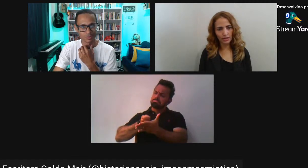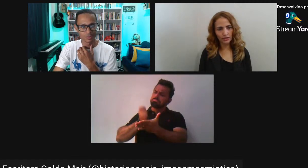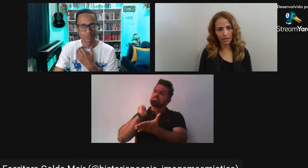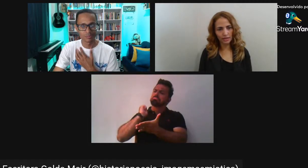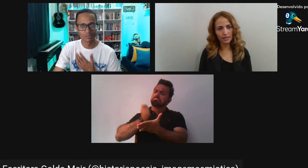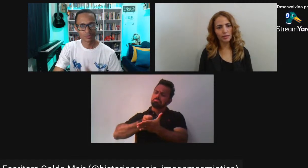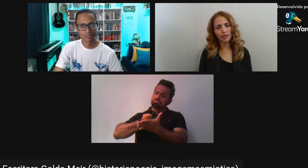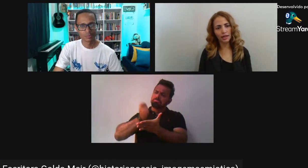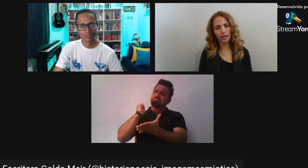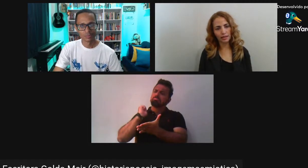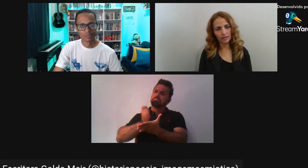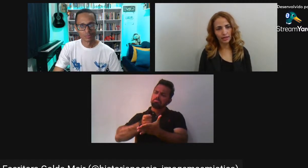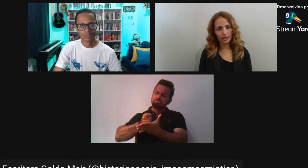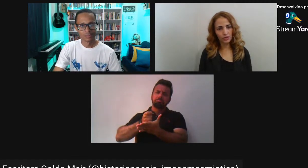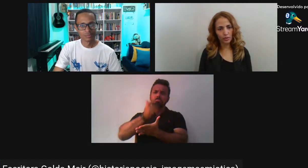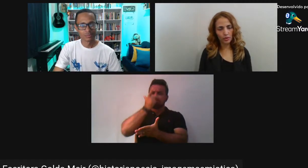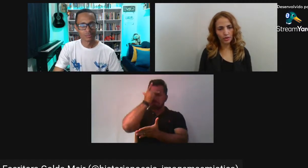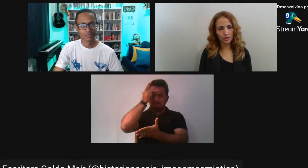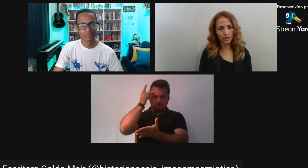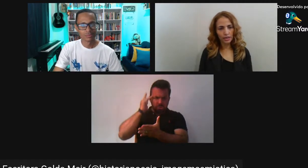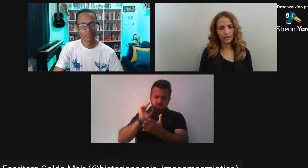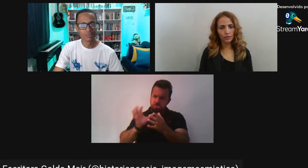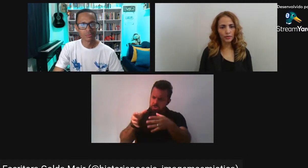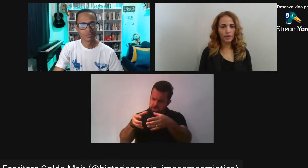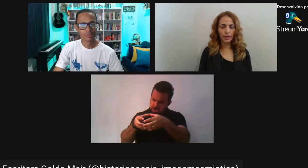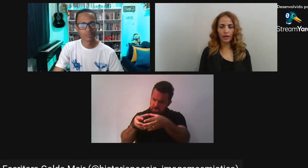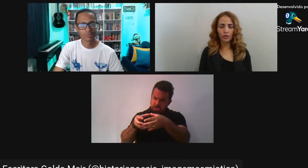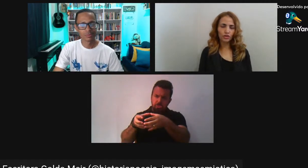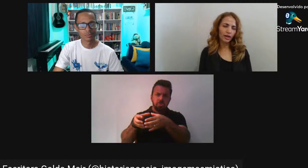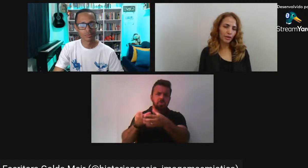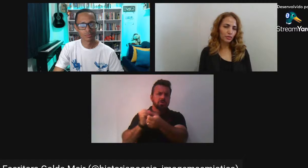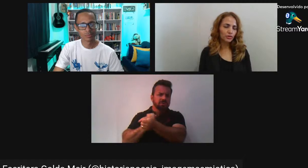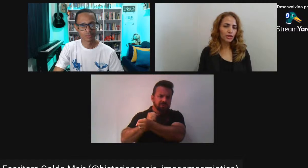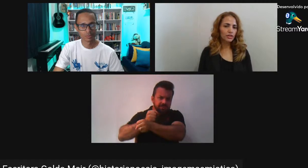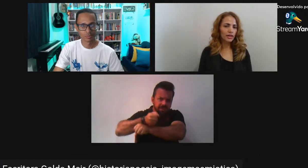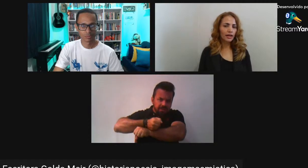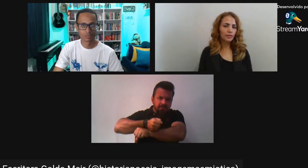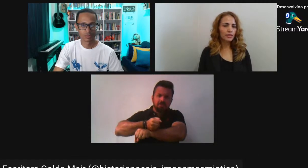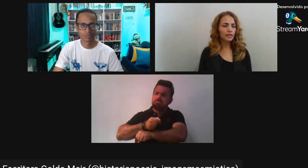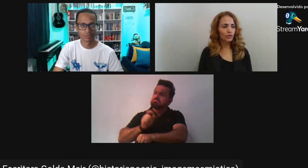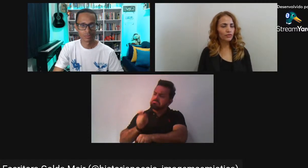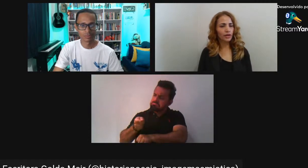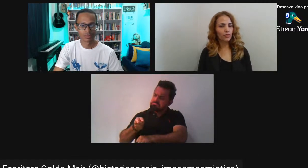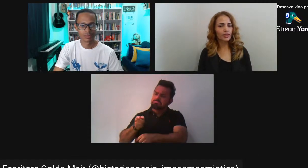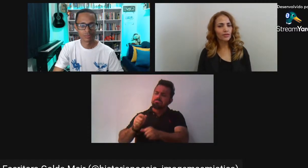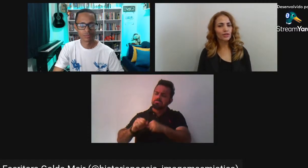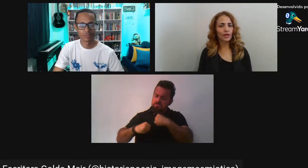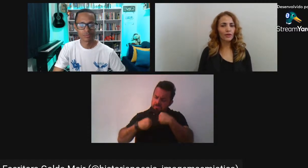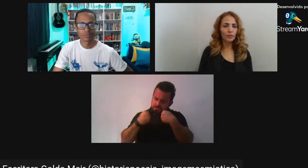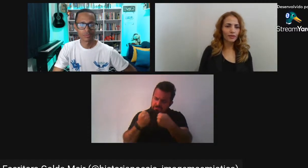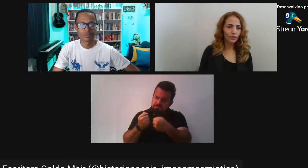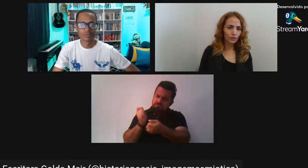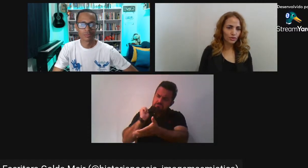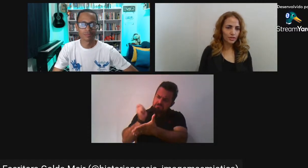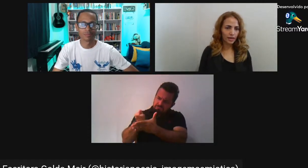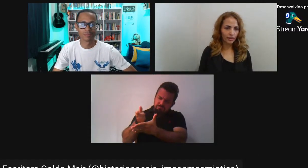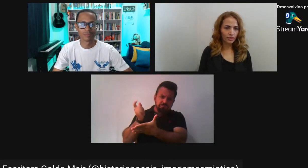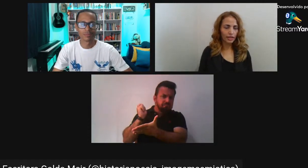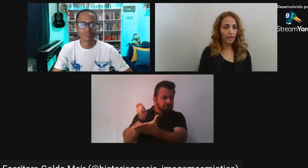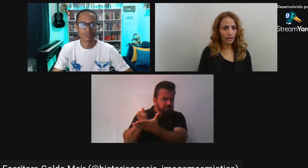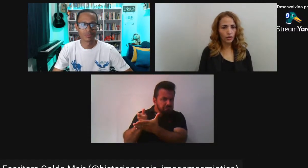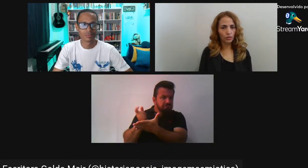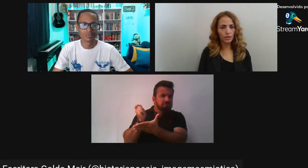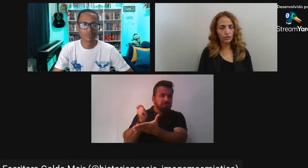pessoas escravizadas E libertar elas Na sua morte Então também Há um questionamento Muito grande Assim Ah mas eles Quando ficavam livres Iam lá e compravam Outros